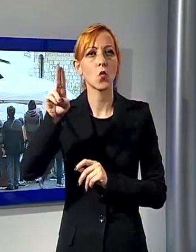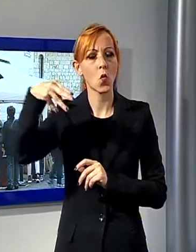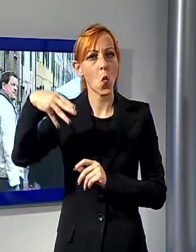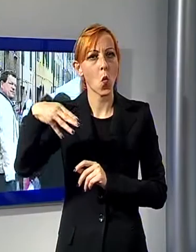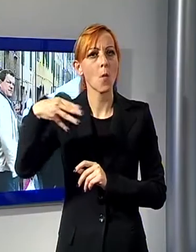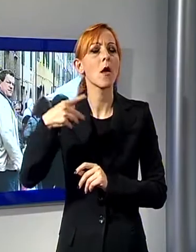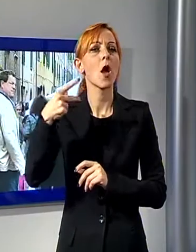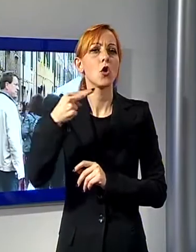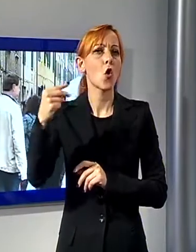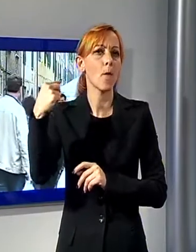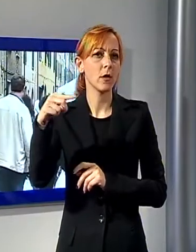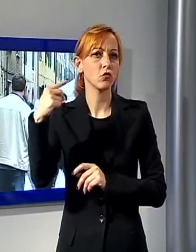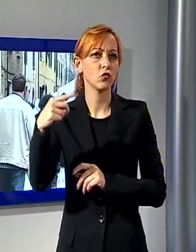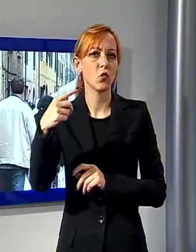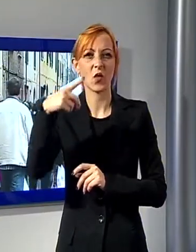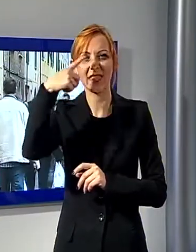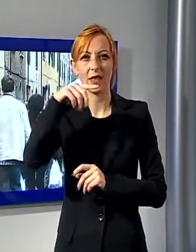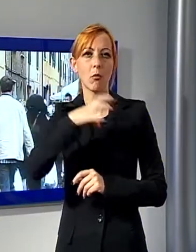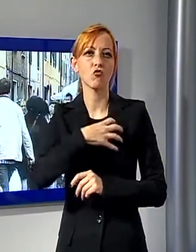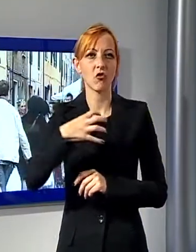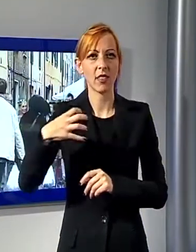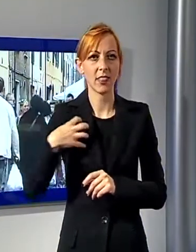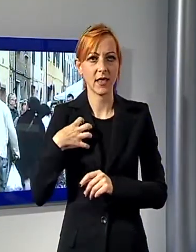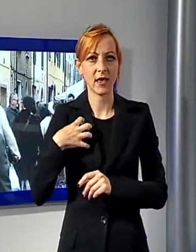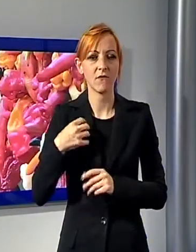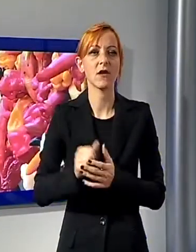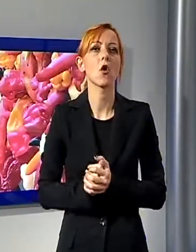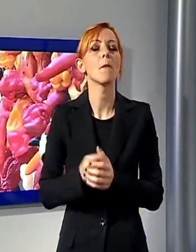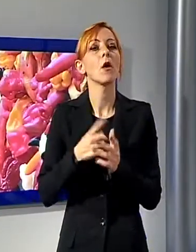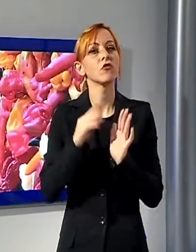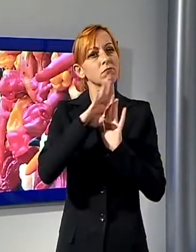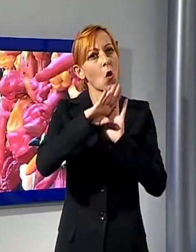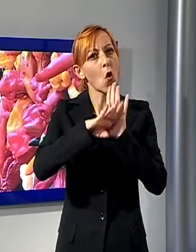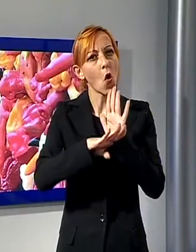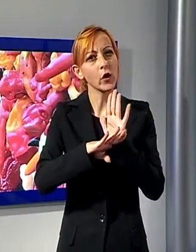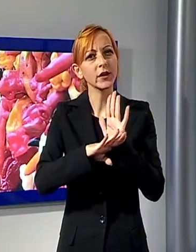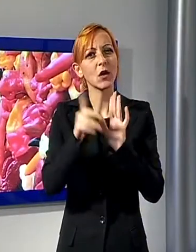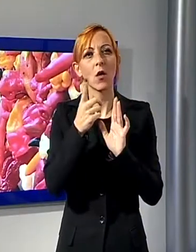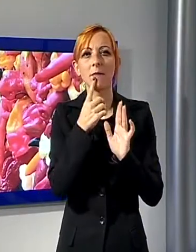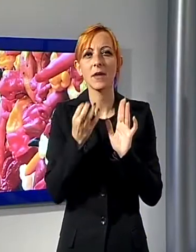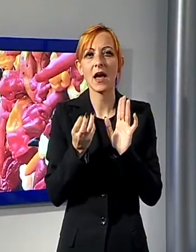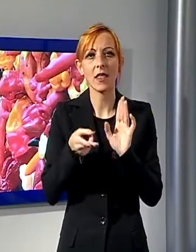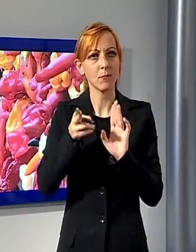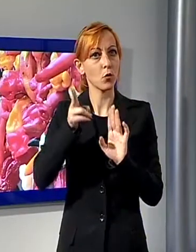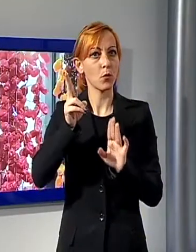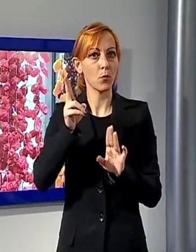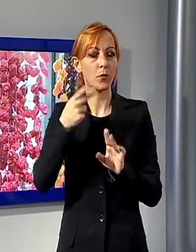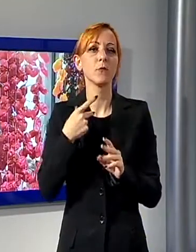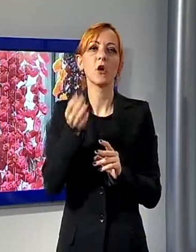per eccellenza, esibite in rigoroso ordine di piccantezza. Profumati, rigogliosi e colorati, dai classici rossi alla